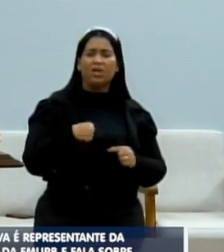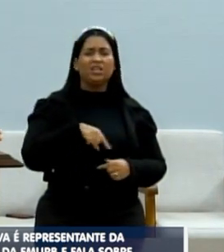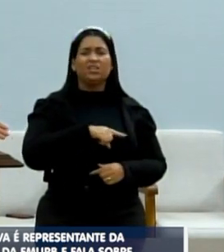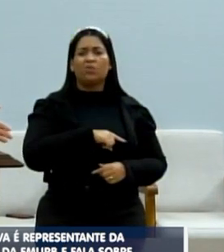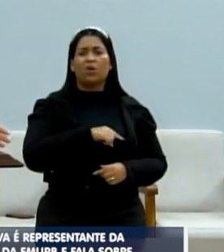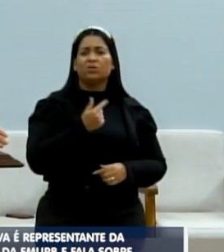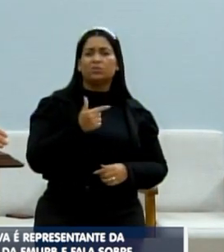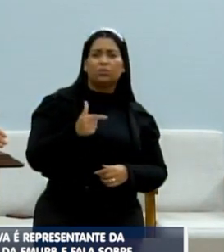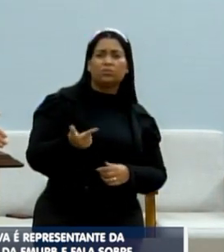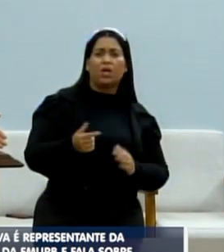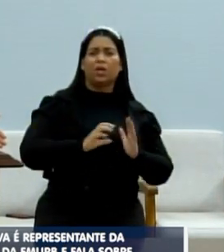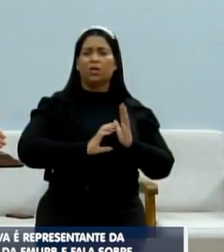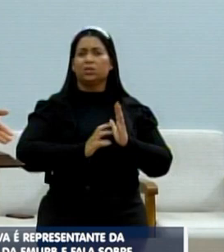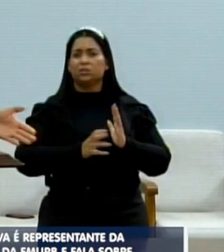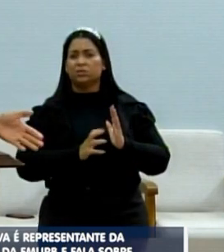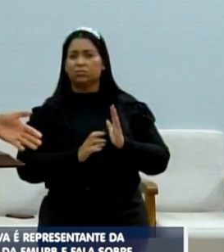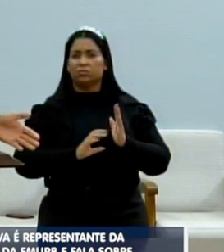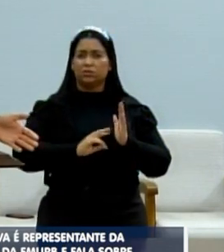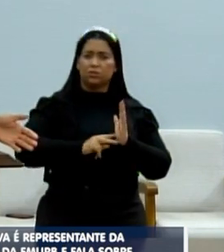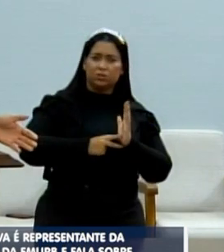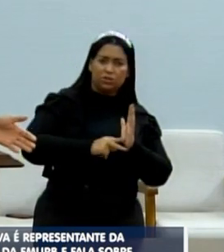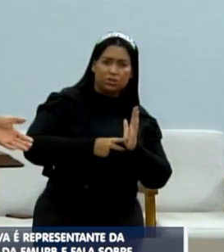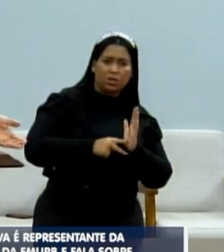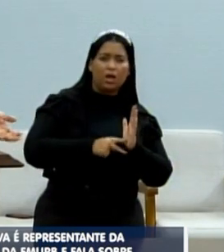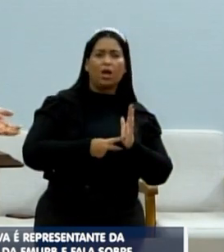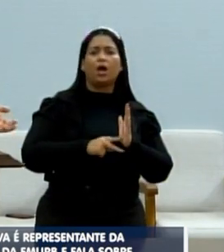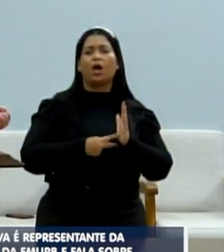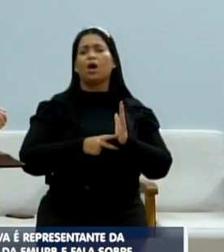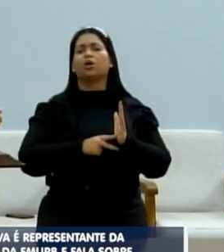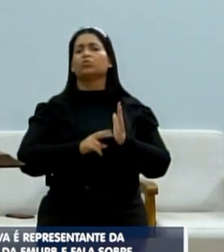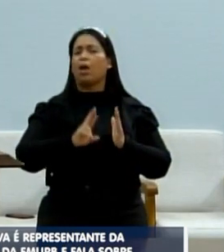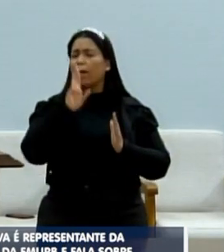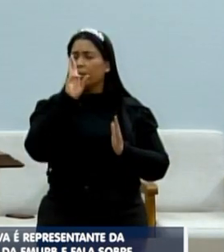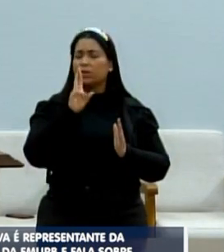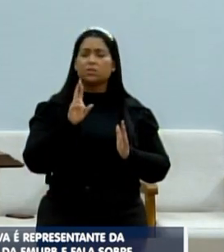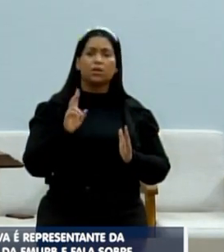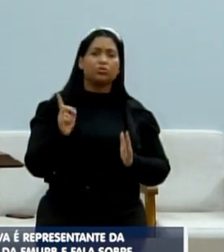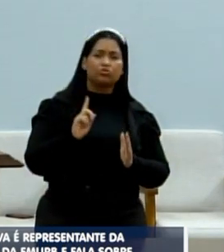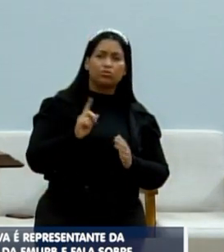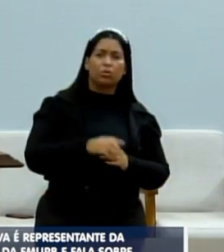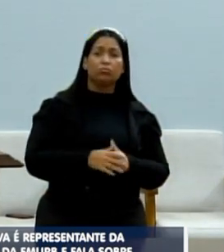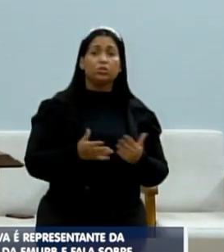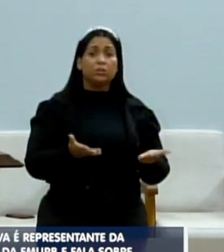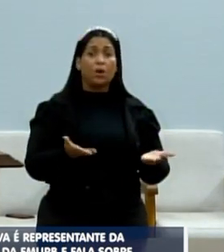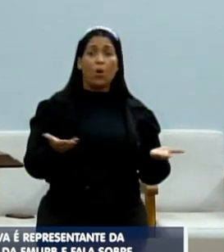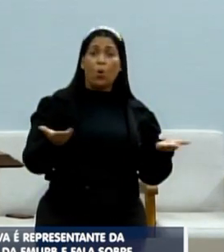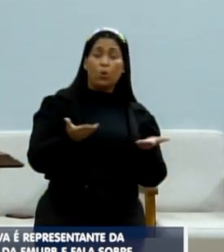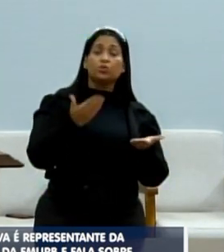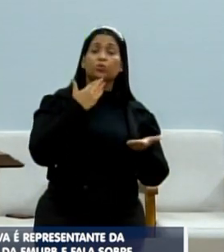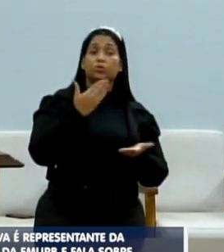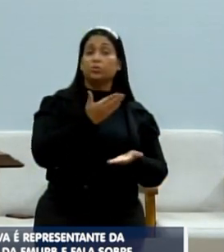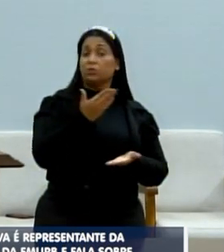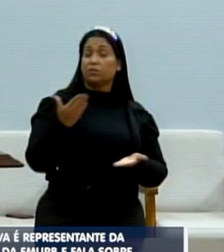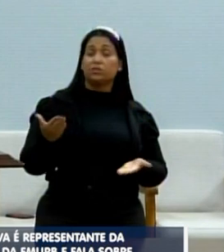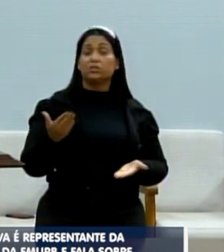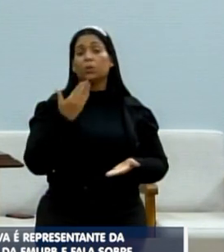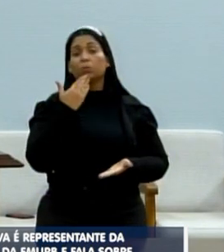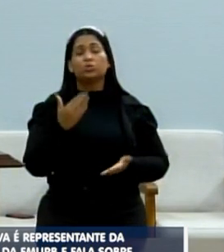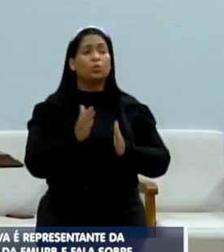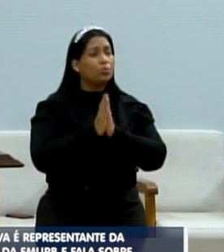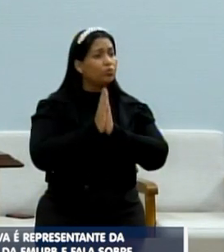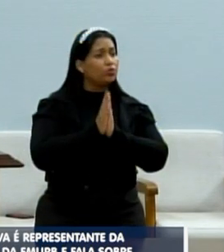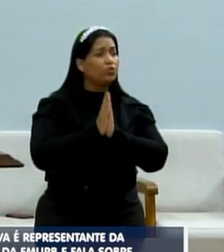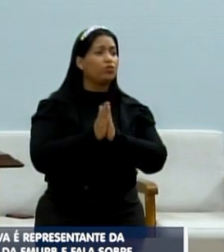tem sindicato que represente a gente, nada. Então, isso aqui que eu estou pedindo para os senhores, é um pedido de